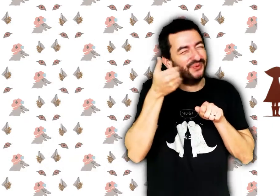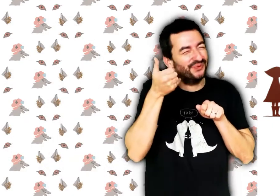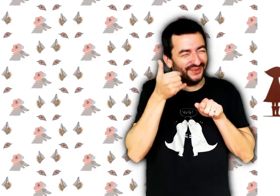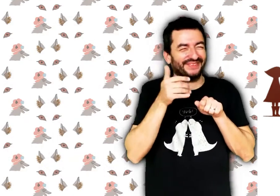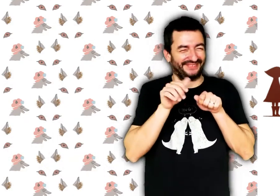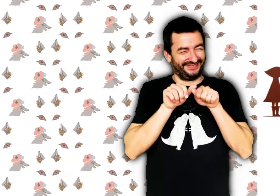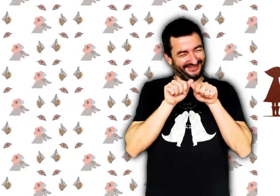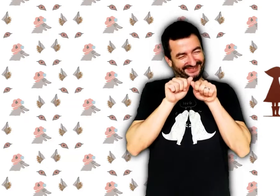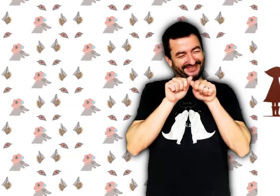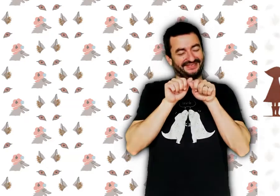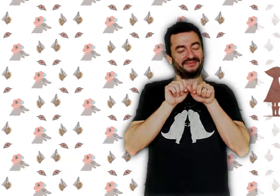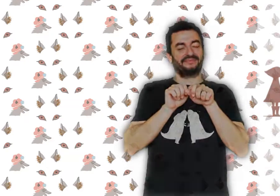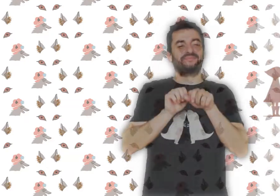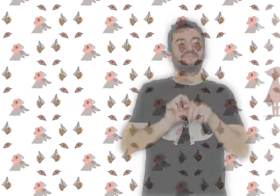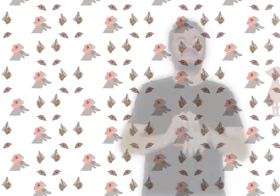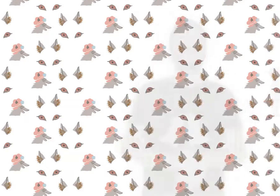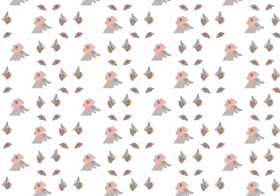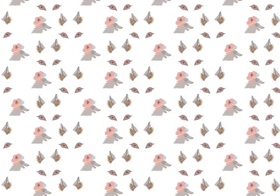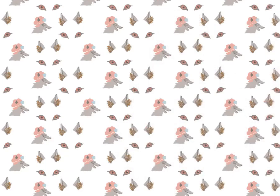'entendre, mon enfant.